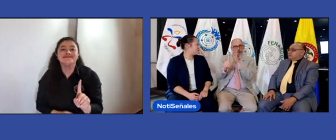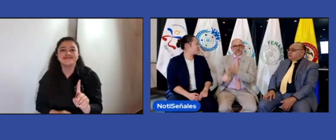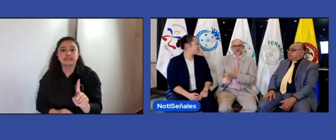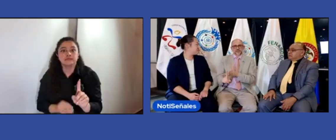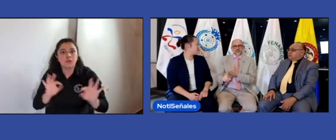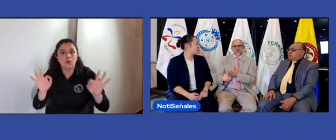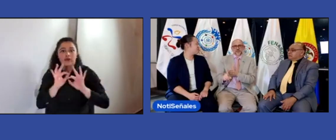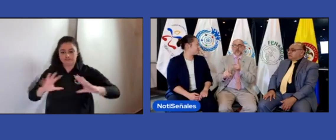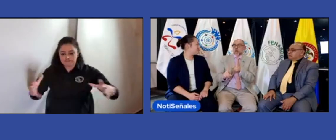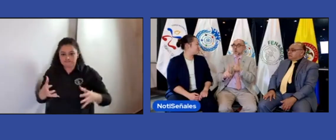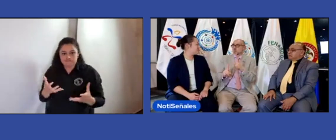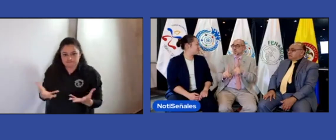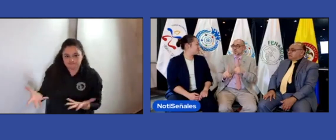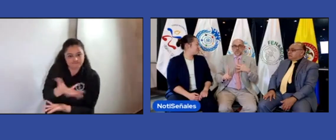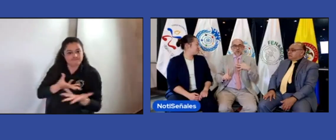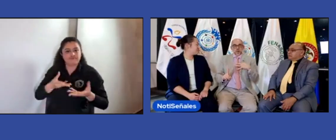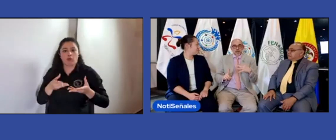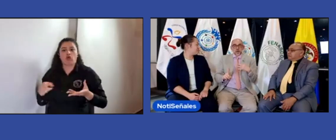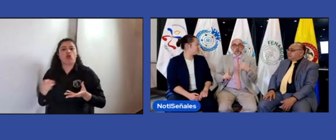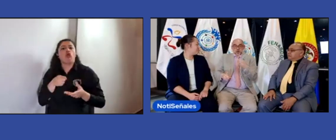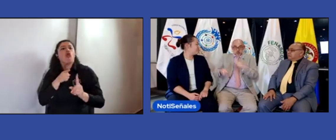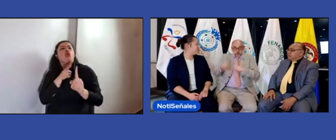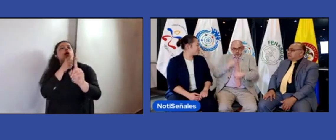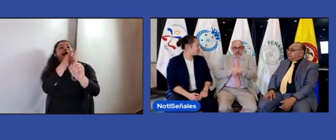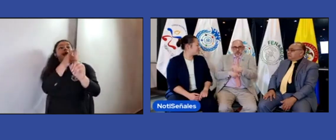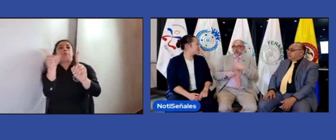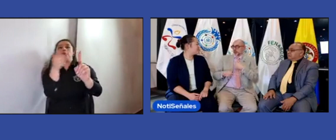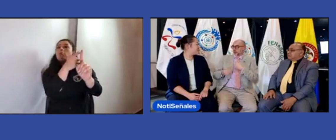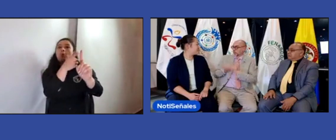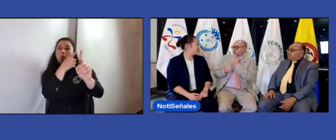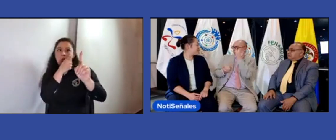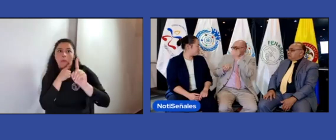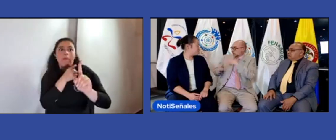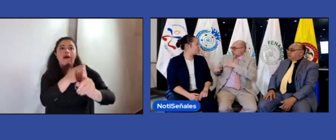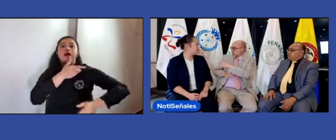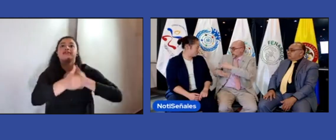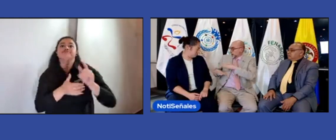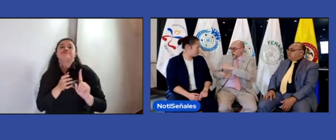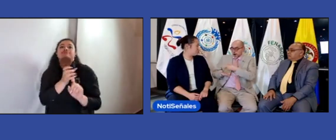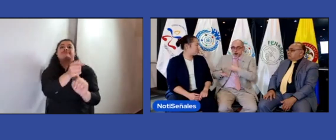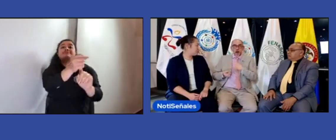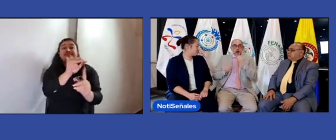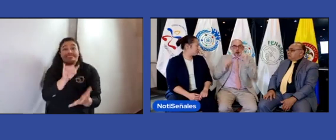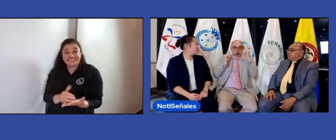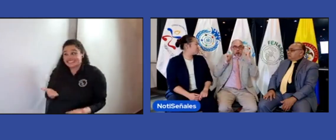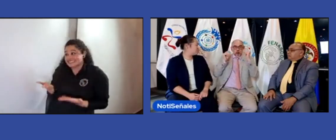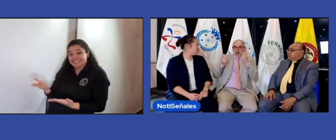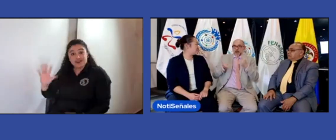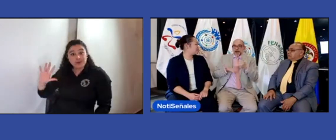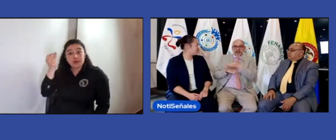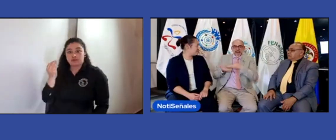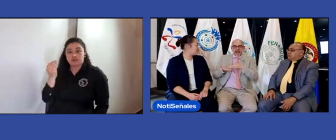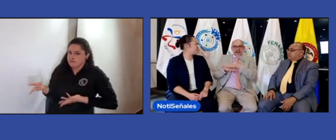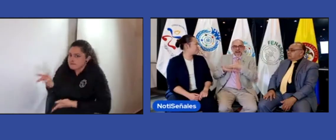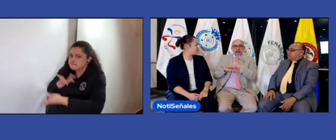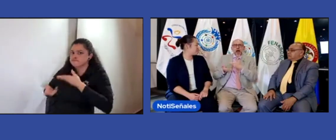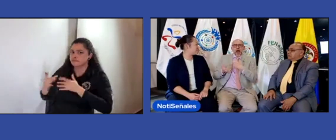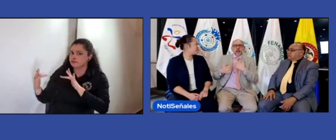trabaje mancomunadamente, y que podamos lograr esos objetivos, ¿no? Y por eso es que nosotros decimos, ok, vamos a